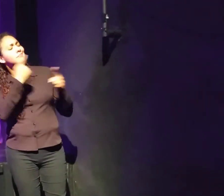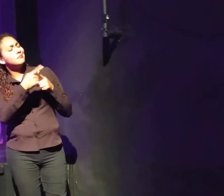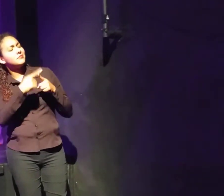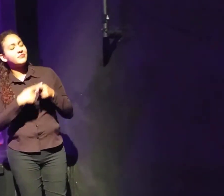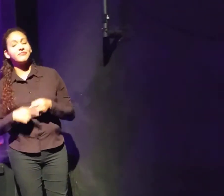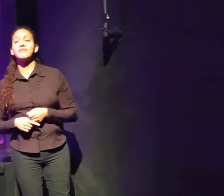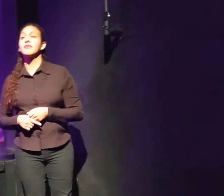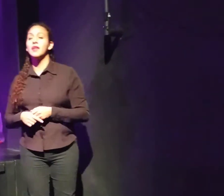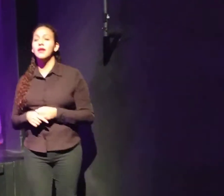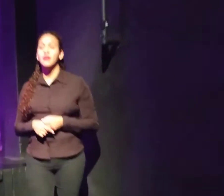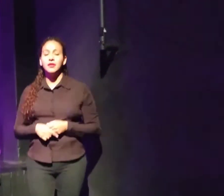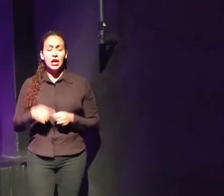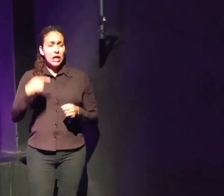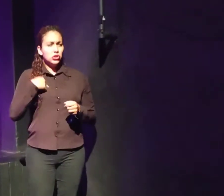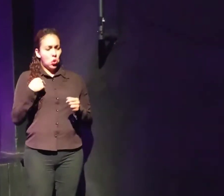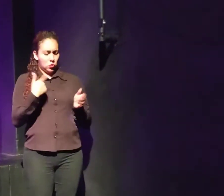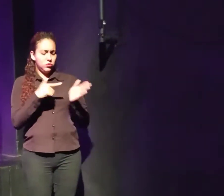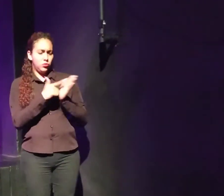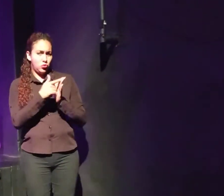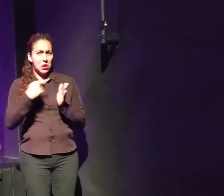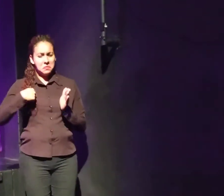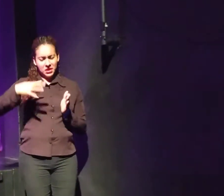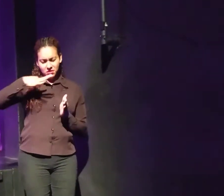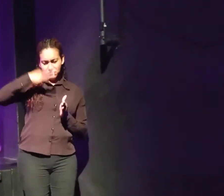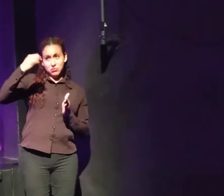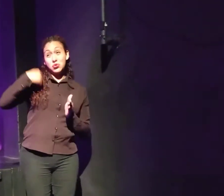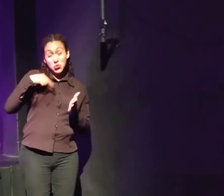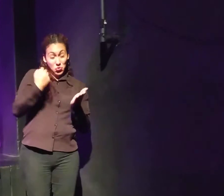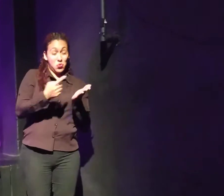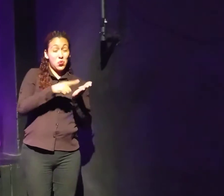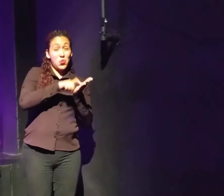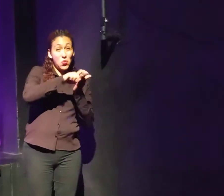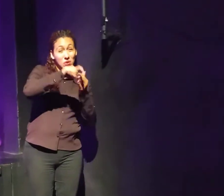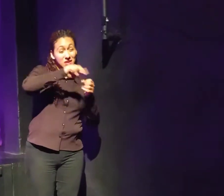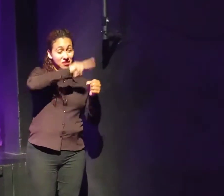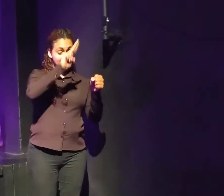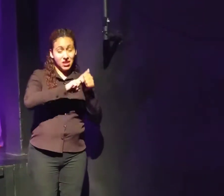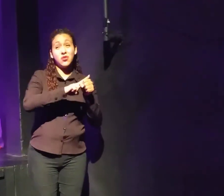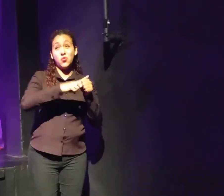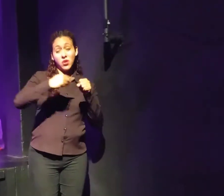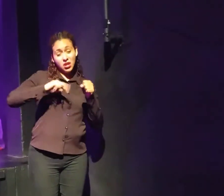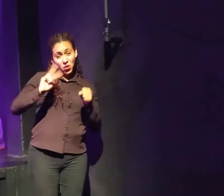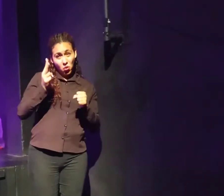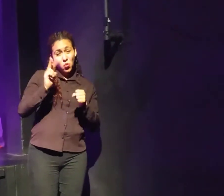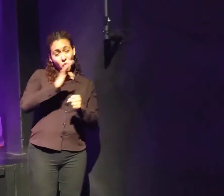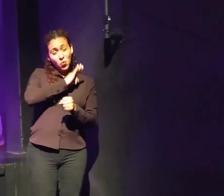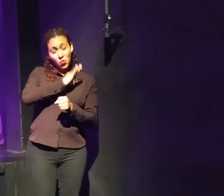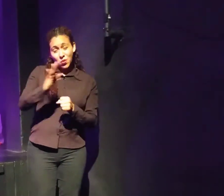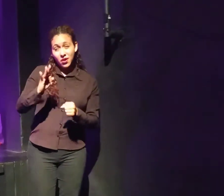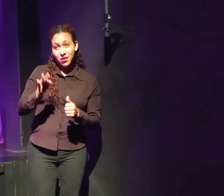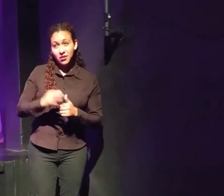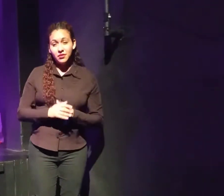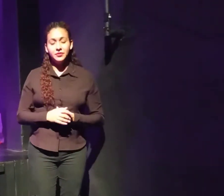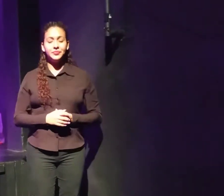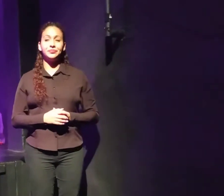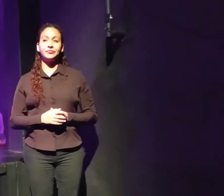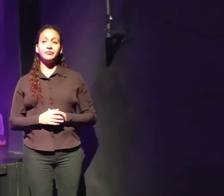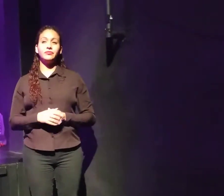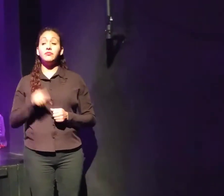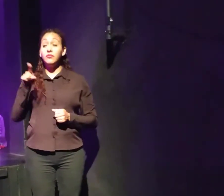Degrádame a mí. No, yo soy orgánico. Tengo más nutrientes. Soy orgánico de... No, tú eres más importante. Tú